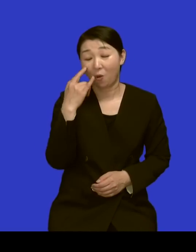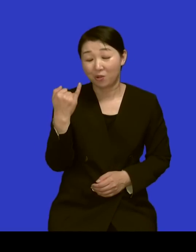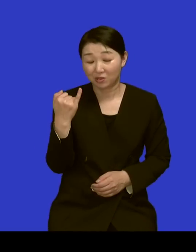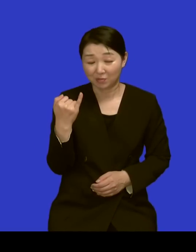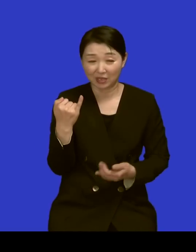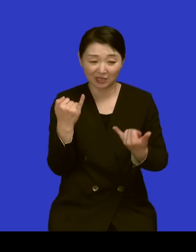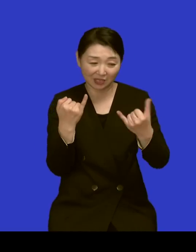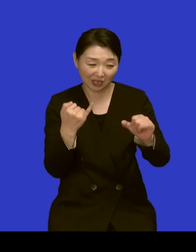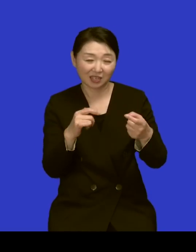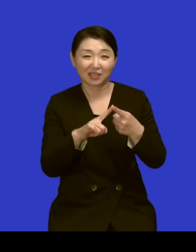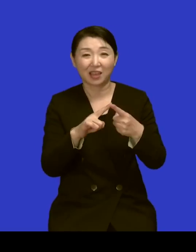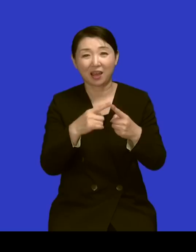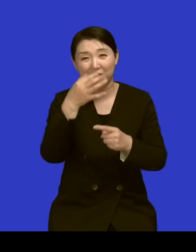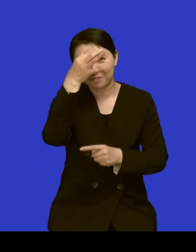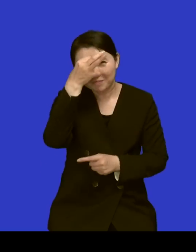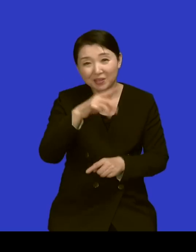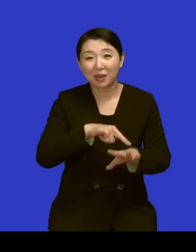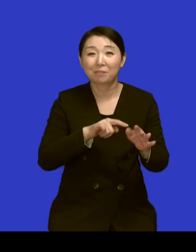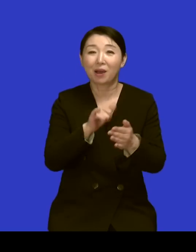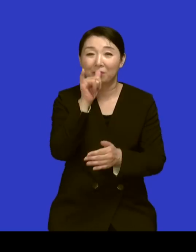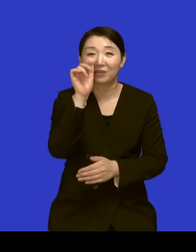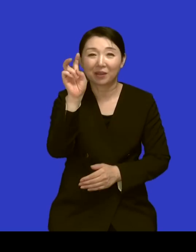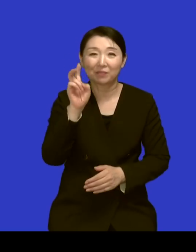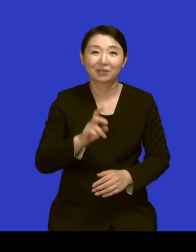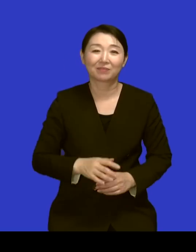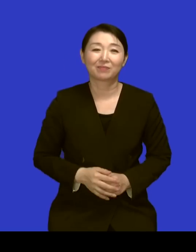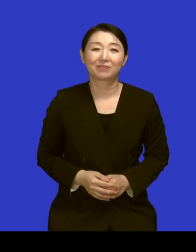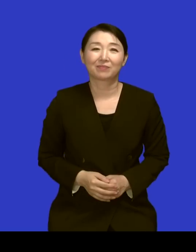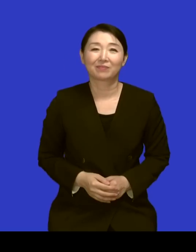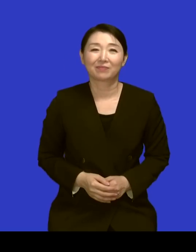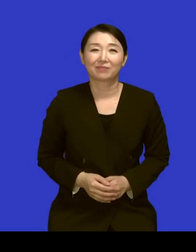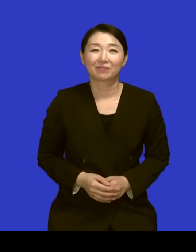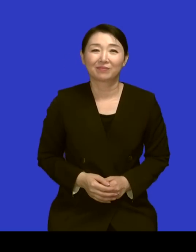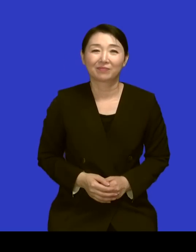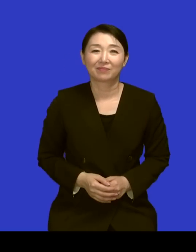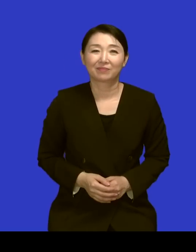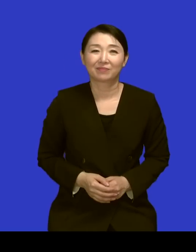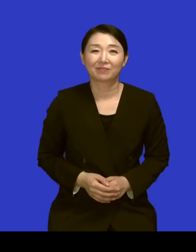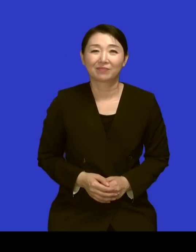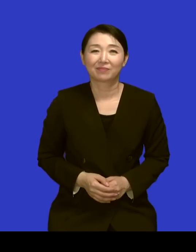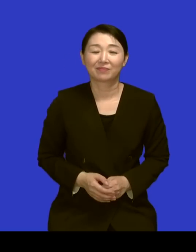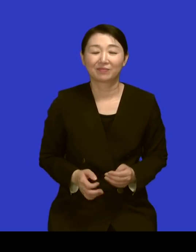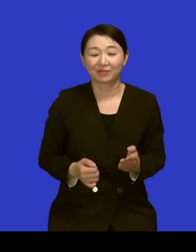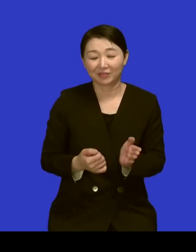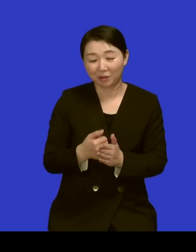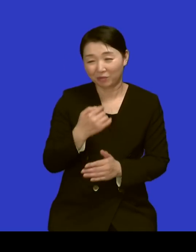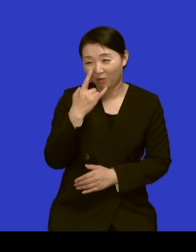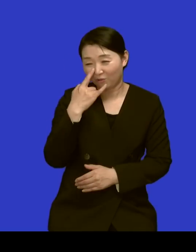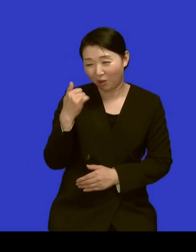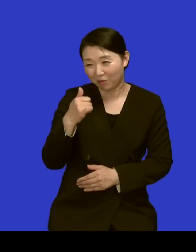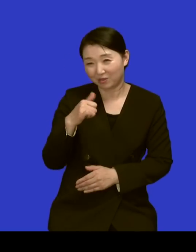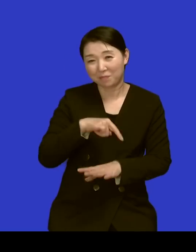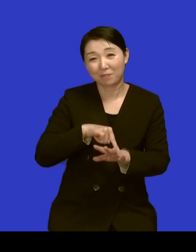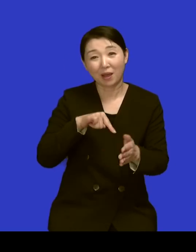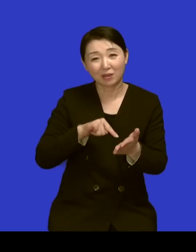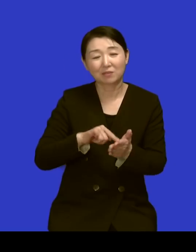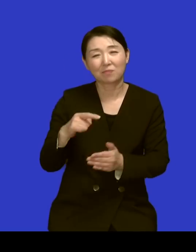대한 미안함이 왜 없으셨겠어요 그렇죠 네 그래서 그게 평생 이제 어머님 마음에 부담으로